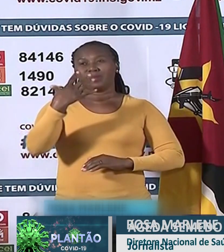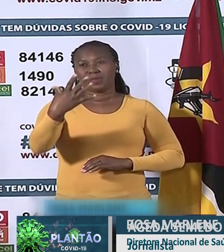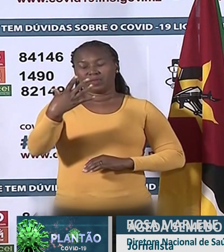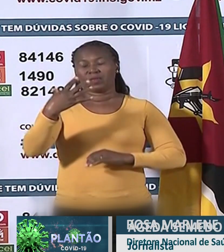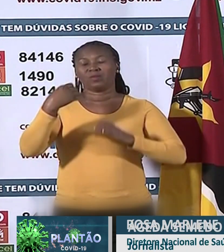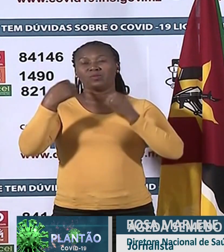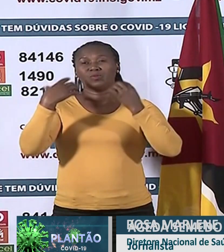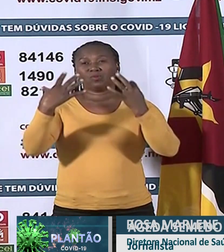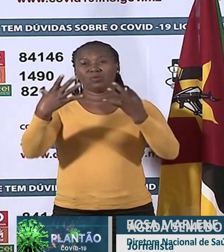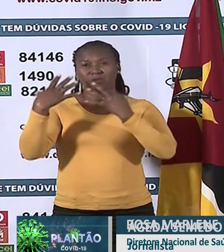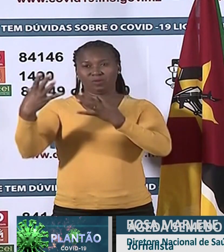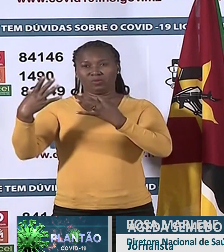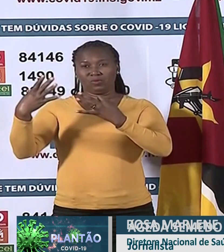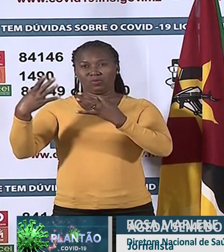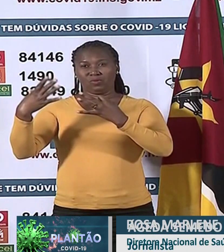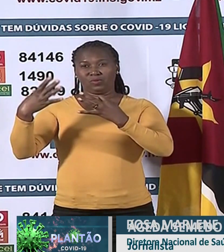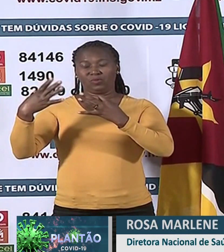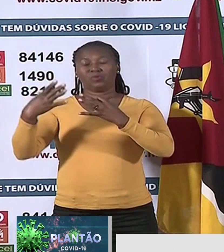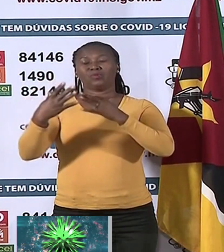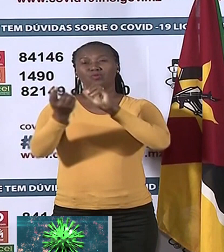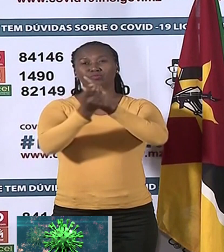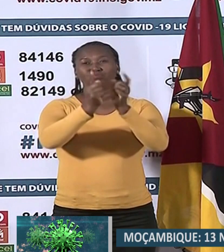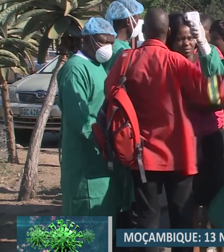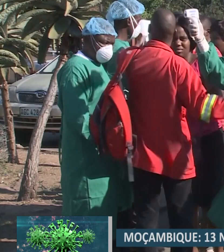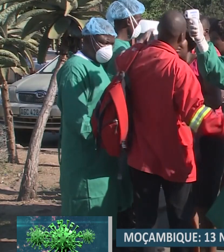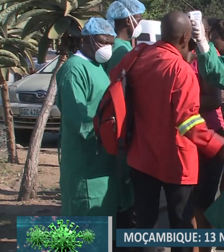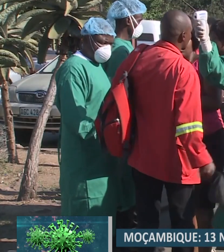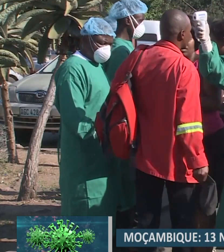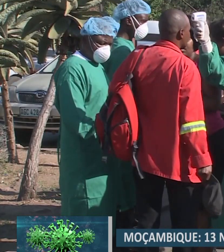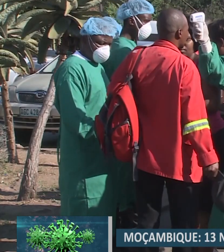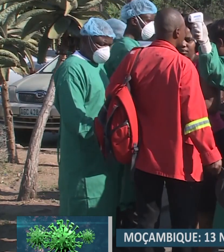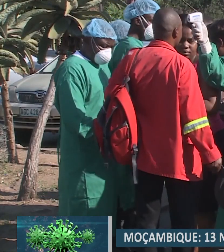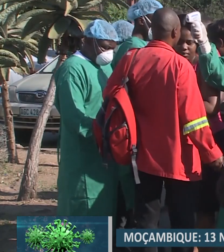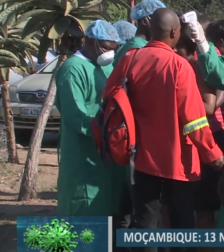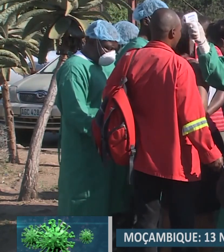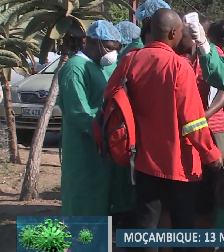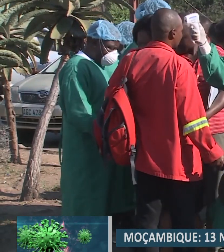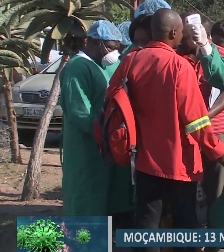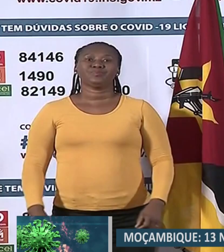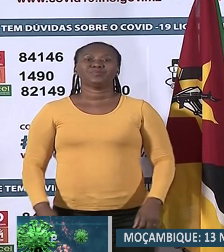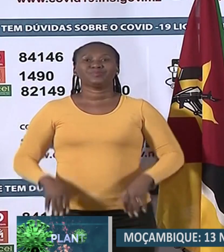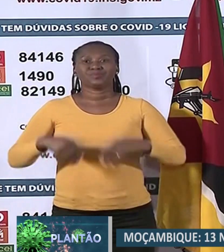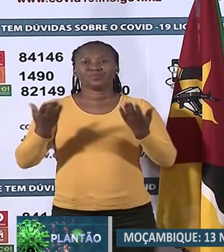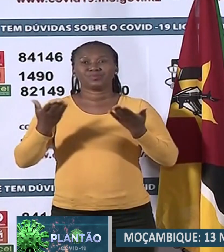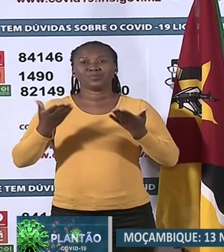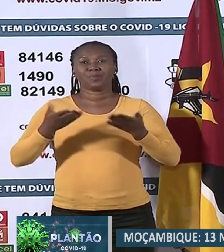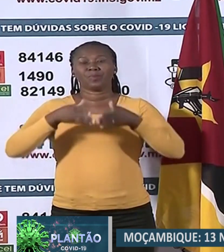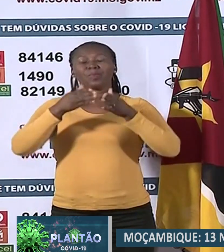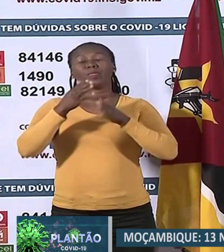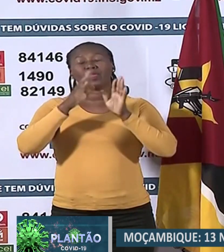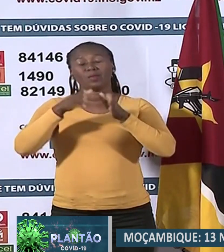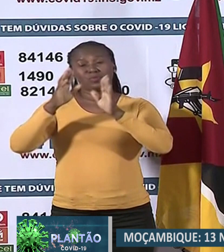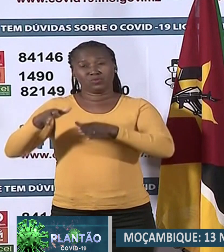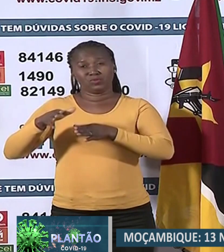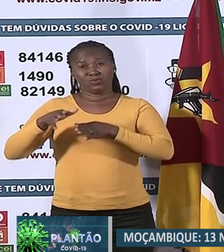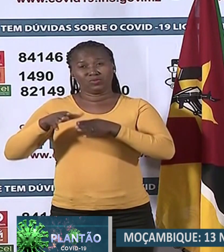transmissão local e 63 casos importados. Os casos que nós reportamos hoje são todos